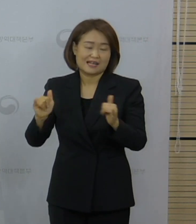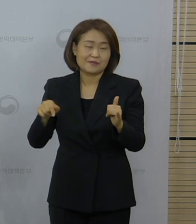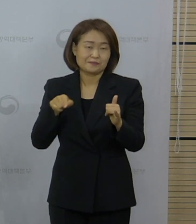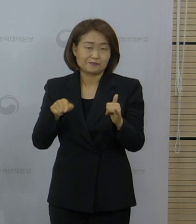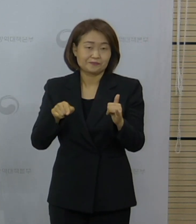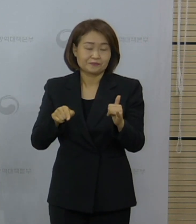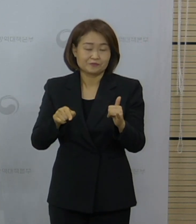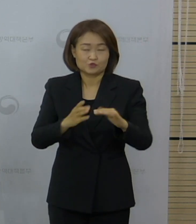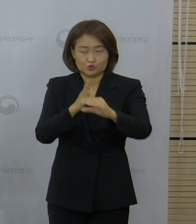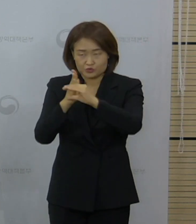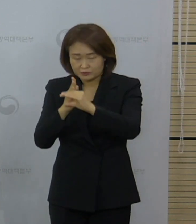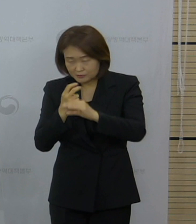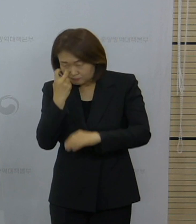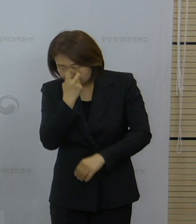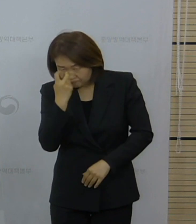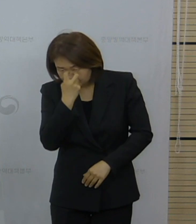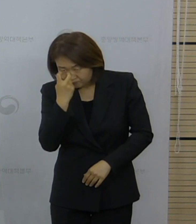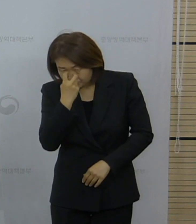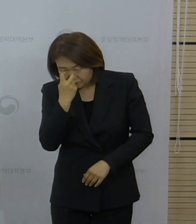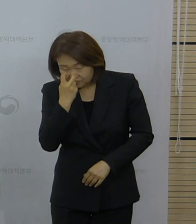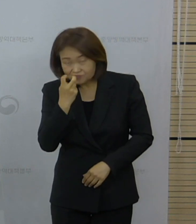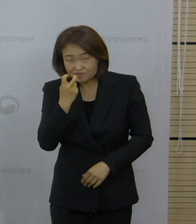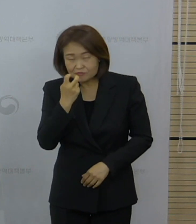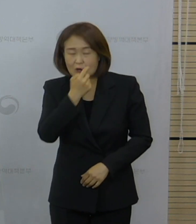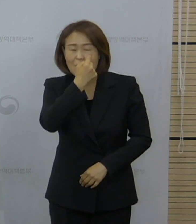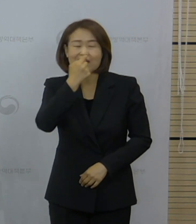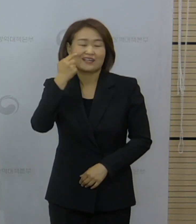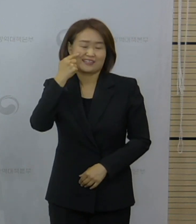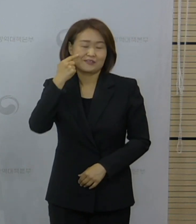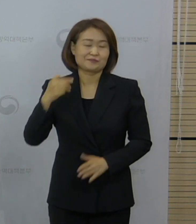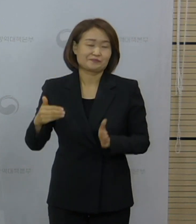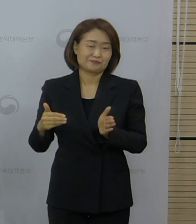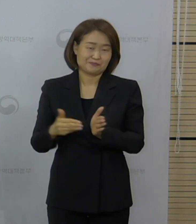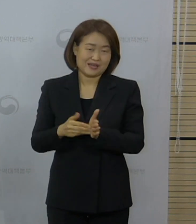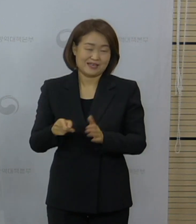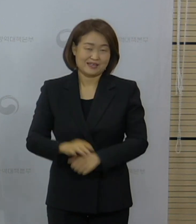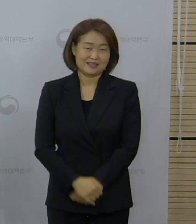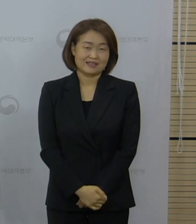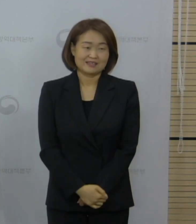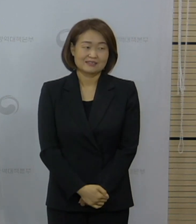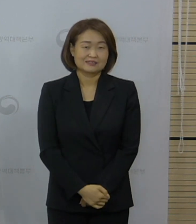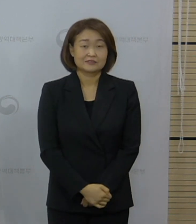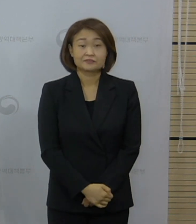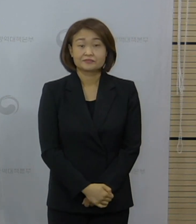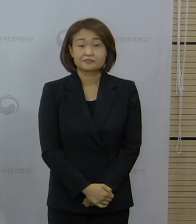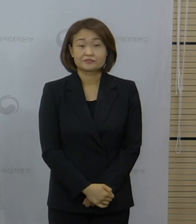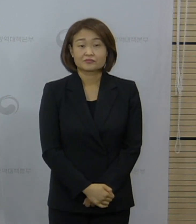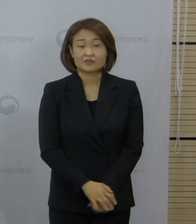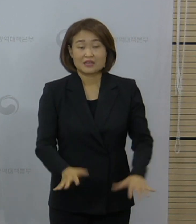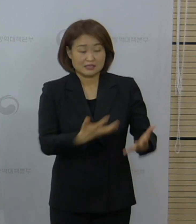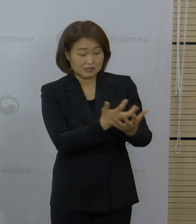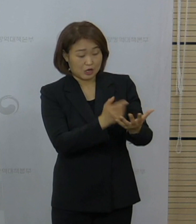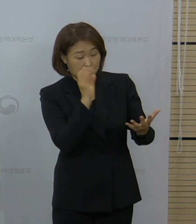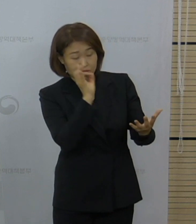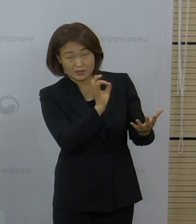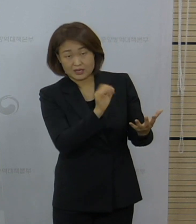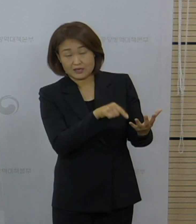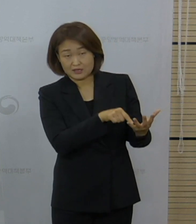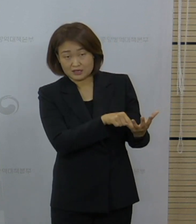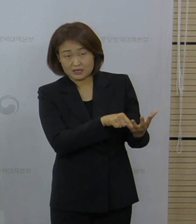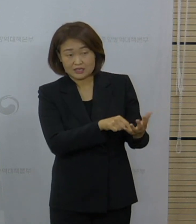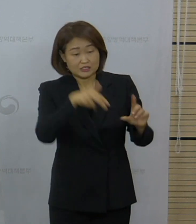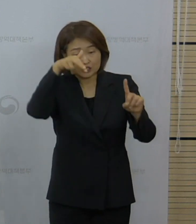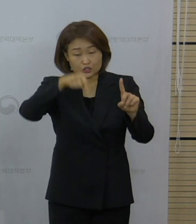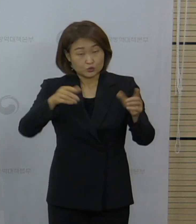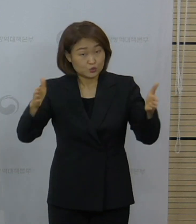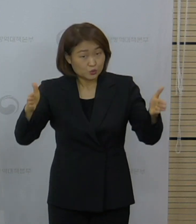변이 바이러스 분석을 추가하는 과정 중에 확인된 케이스들입니다. 그래서 보도자료를 보시면 지난 한